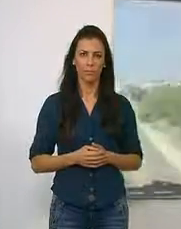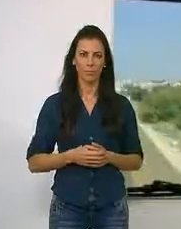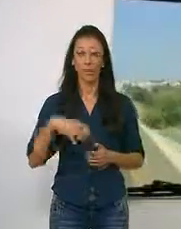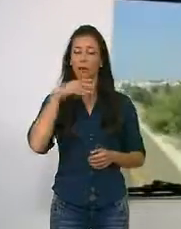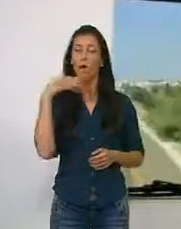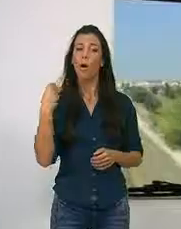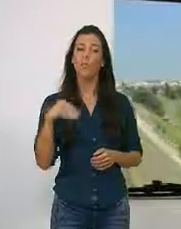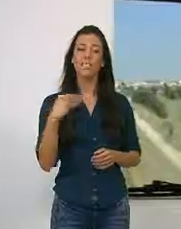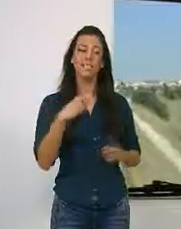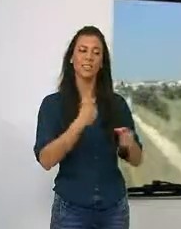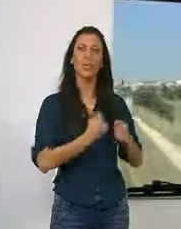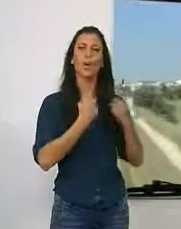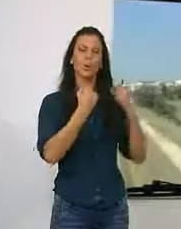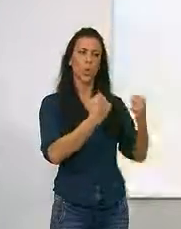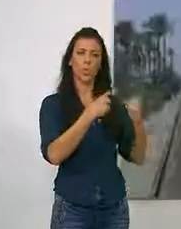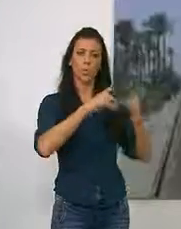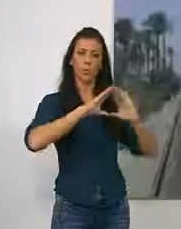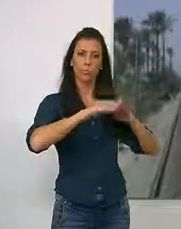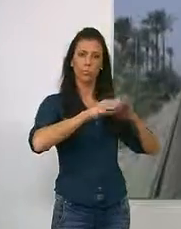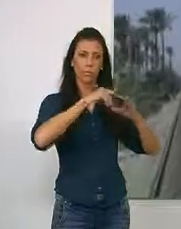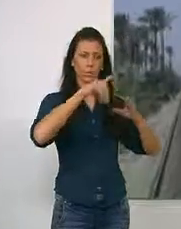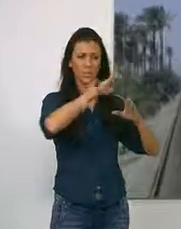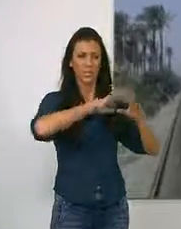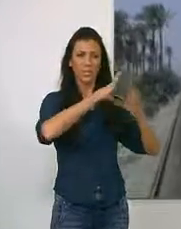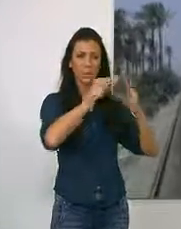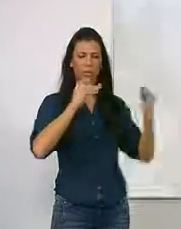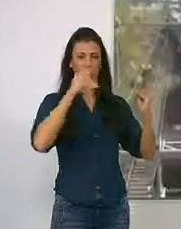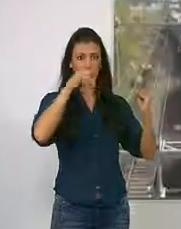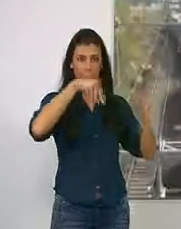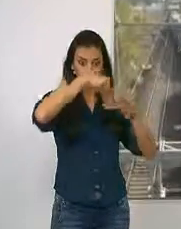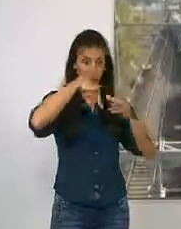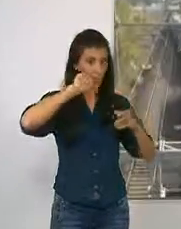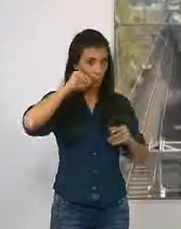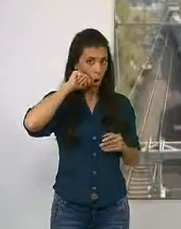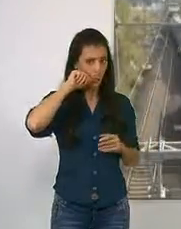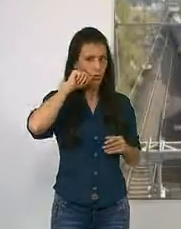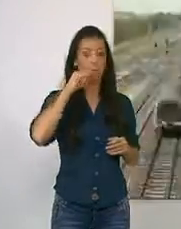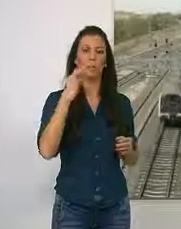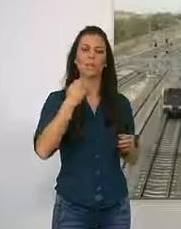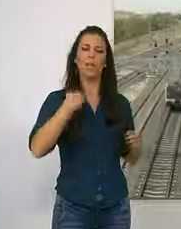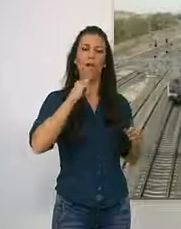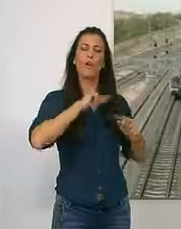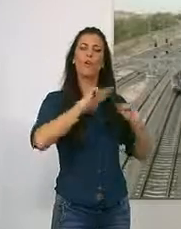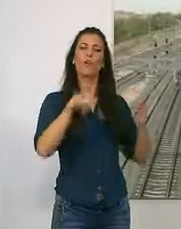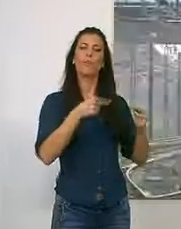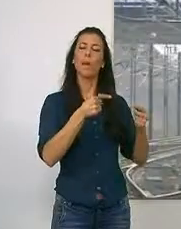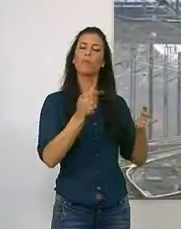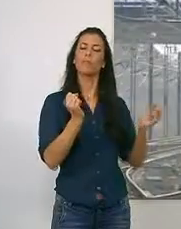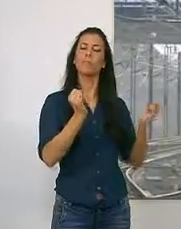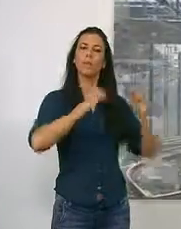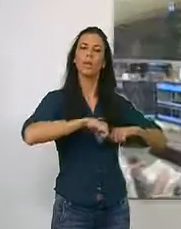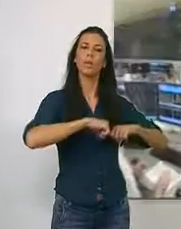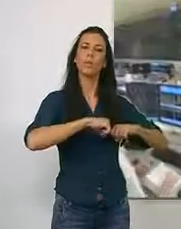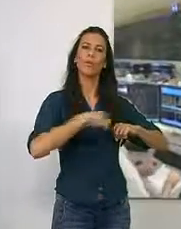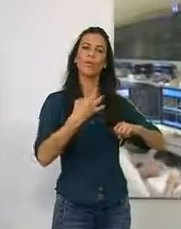Los presidentes de las autoridades portuarias de Andalucía incluida la de Motril han firmado el